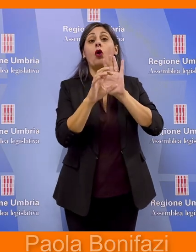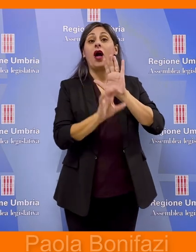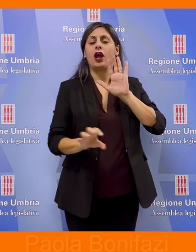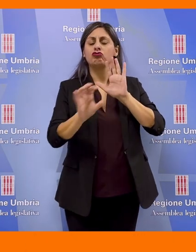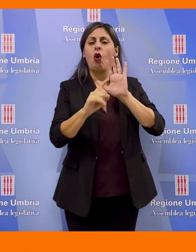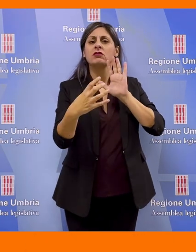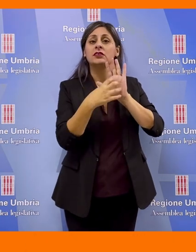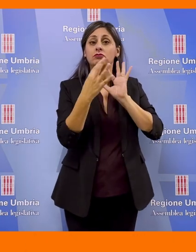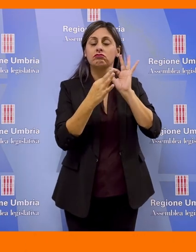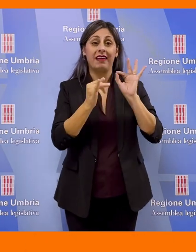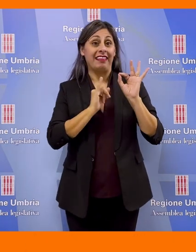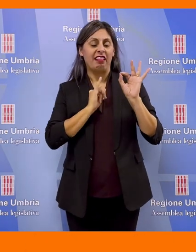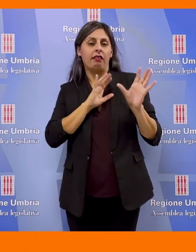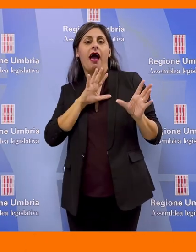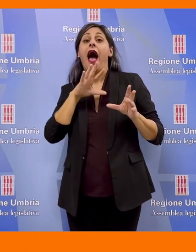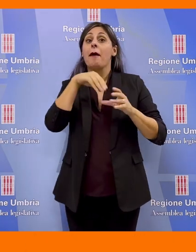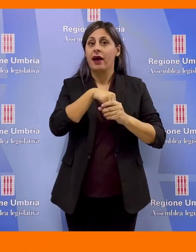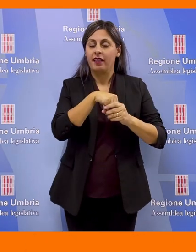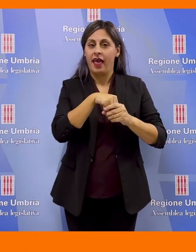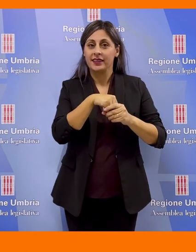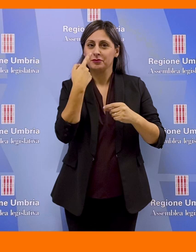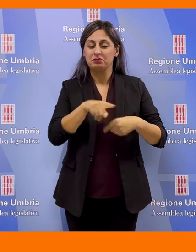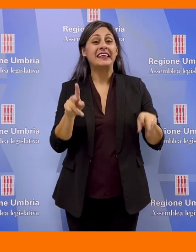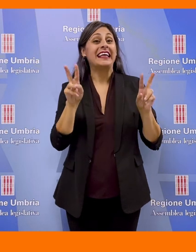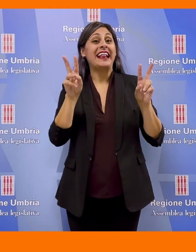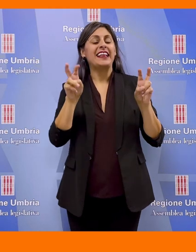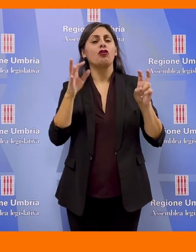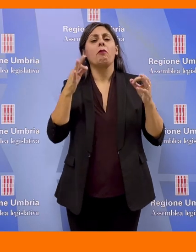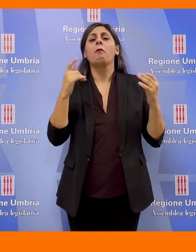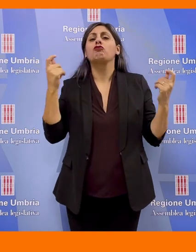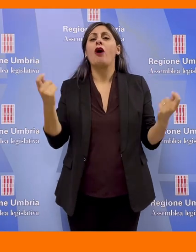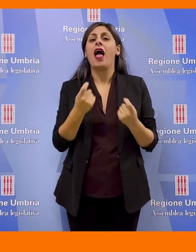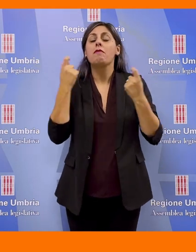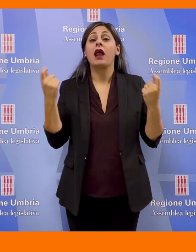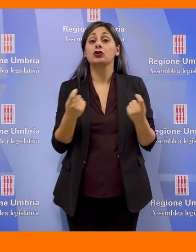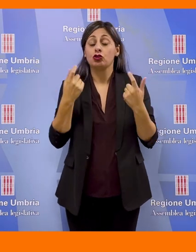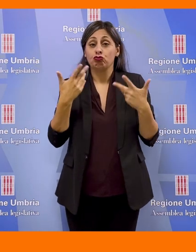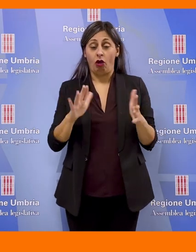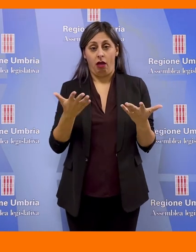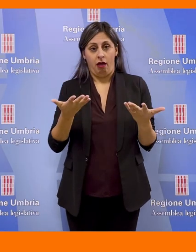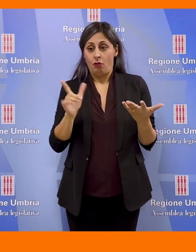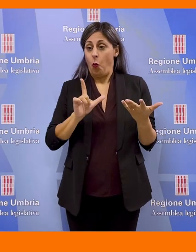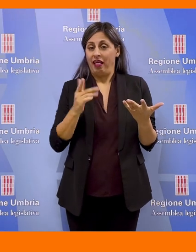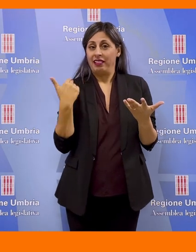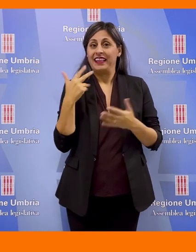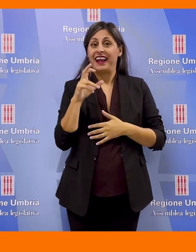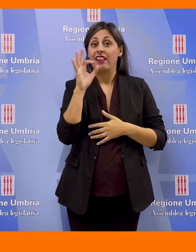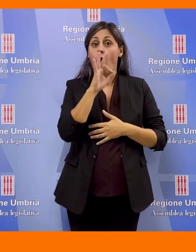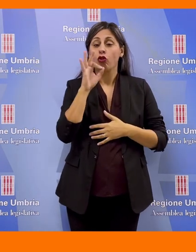simbolo di identità e appartenenza. E' titolo delle celebrazioni che si sono tenute lunedì 30 ottobre